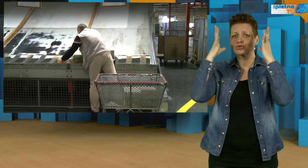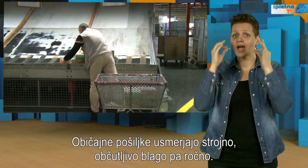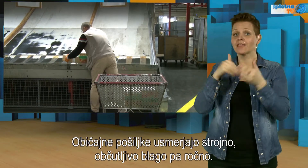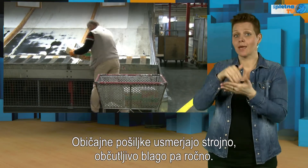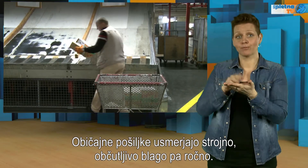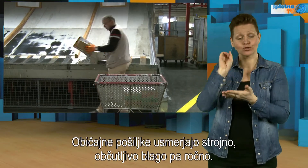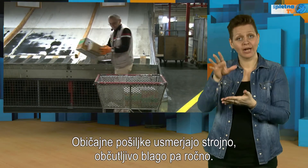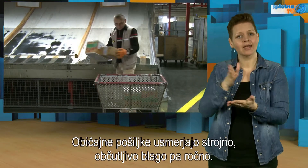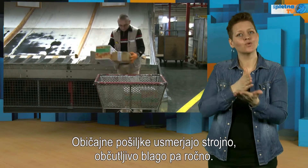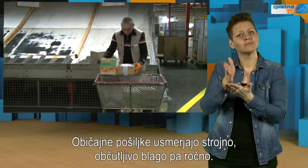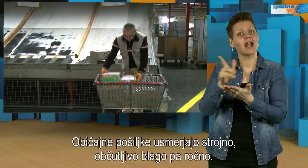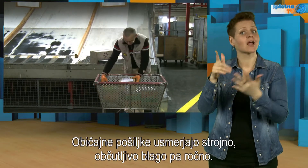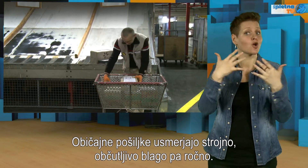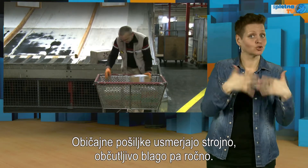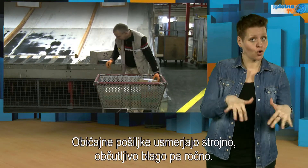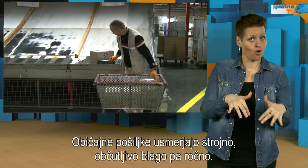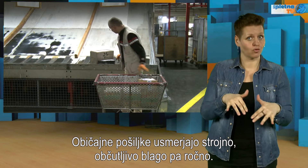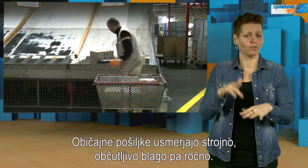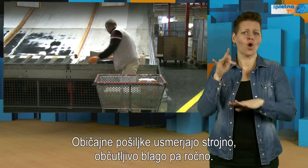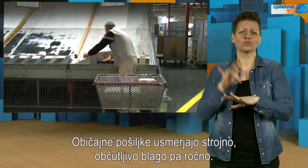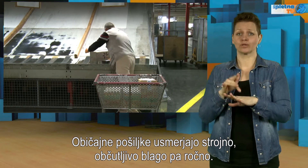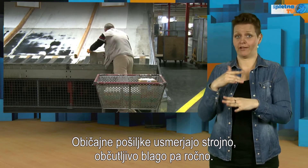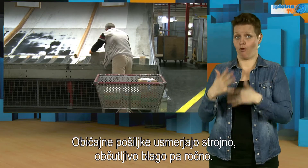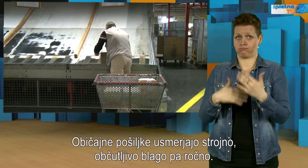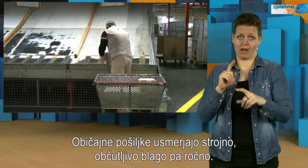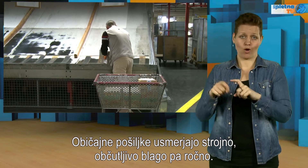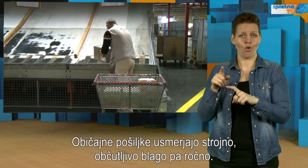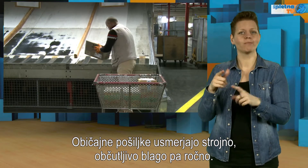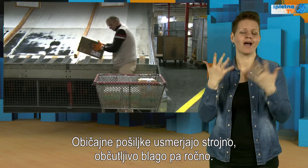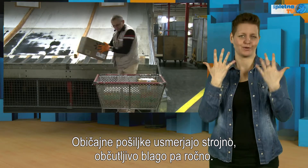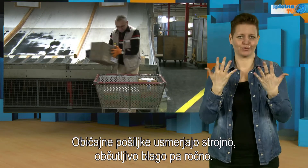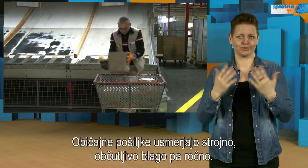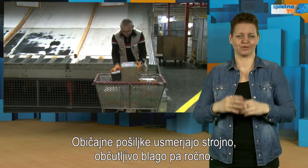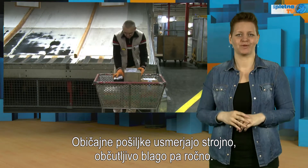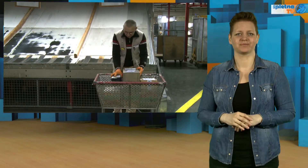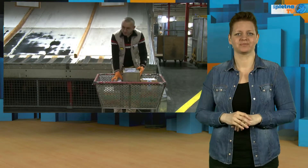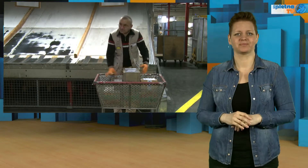Običajne pošiljke usmerjajo strojno, občutljivo blago, paročno.